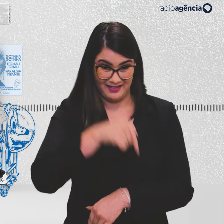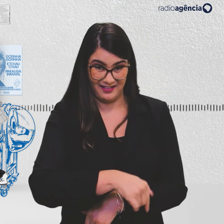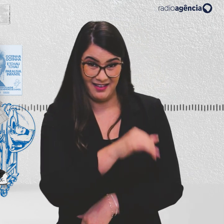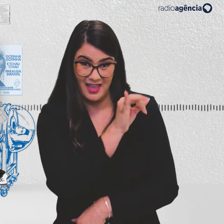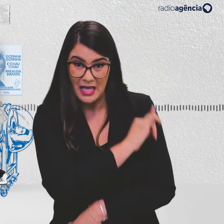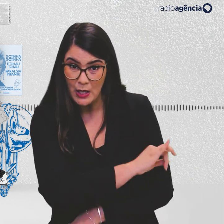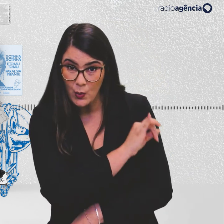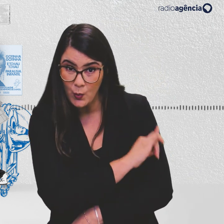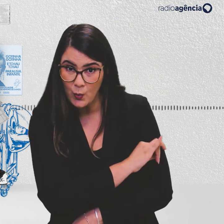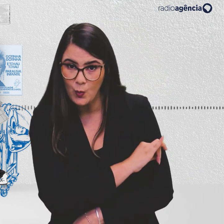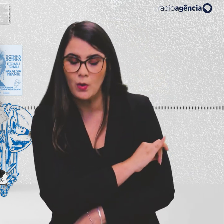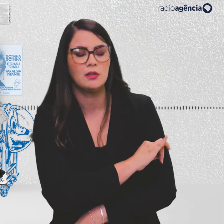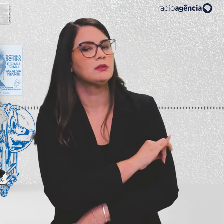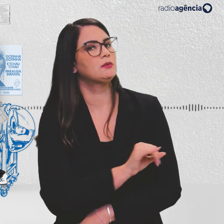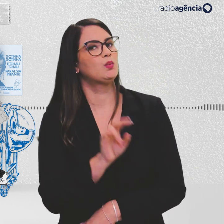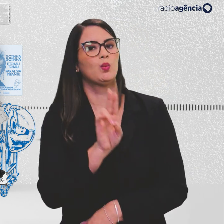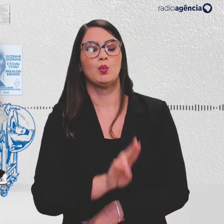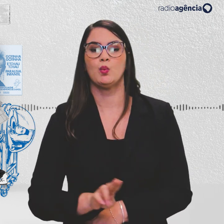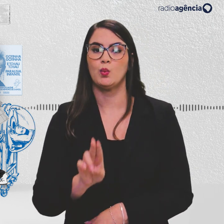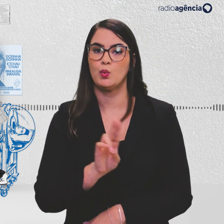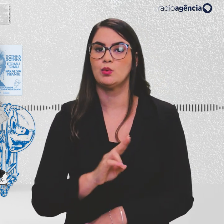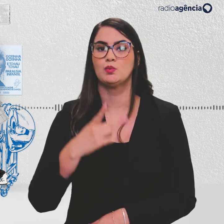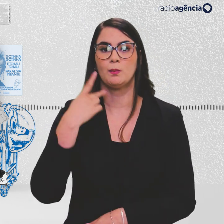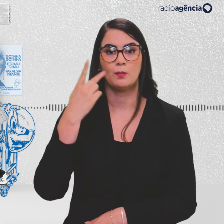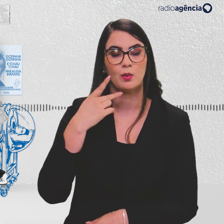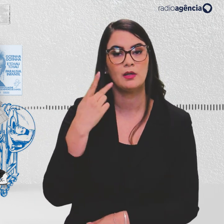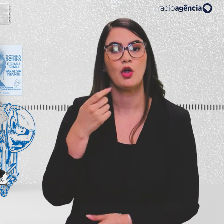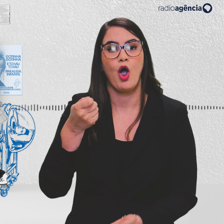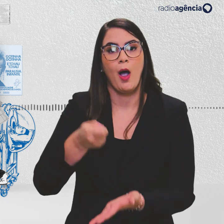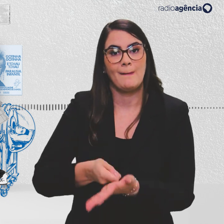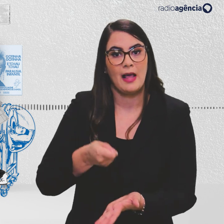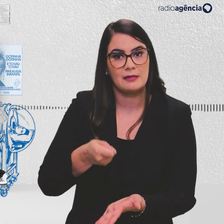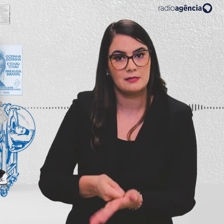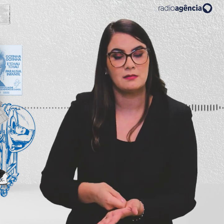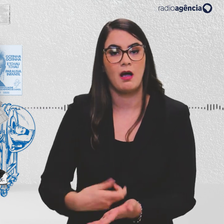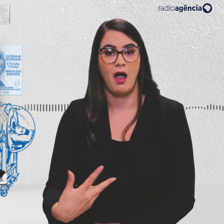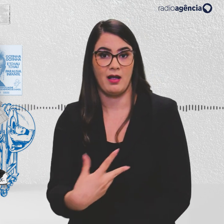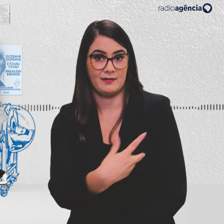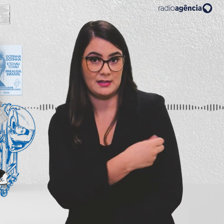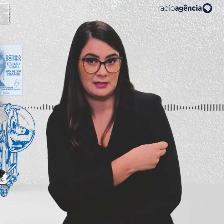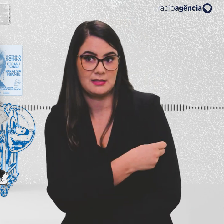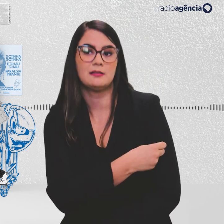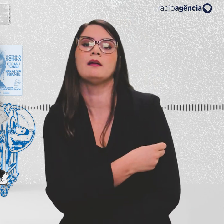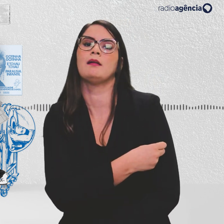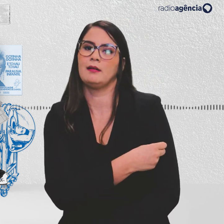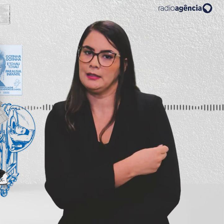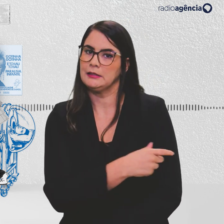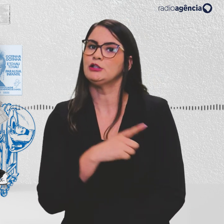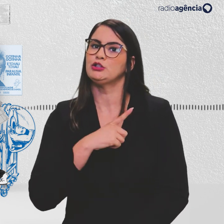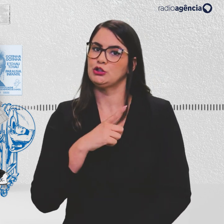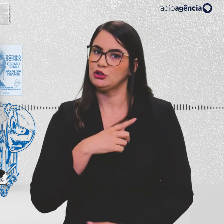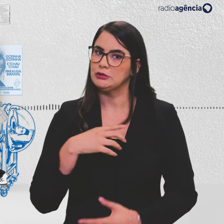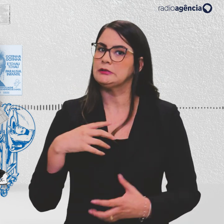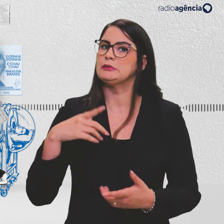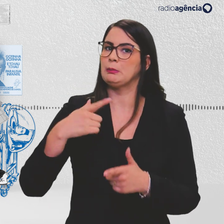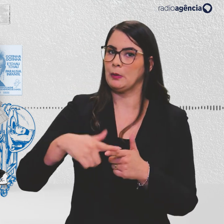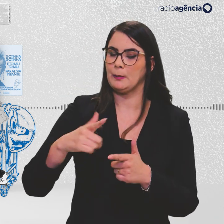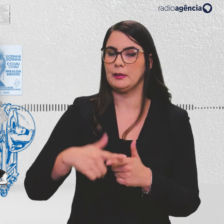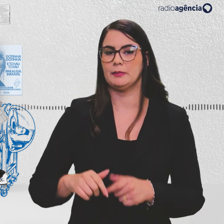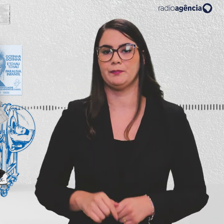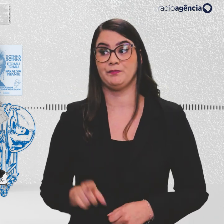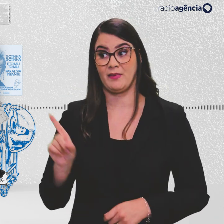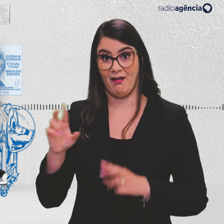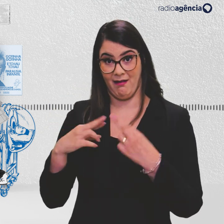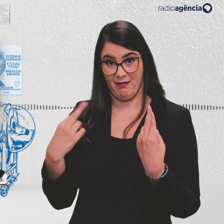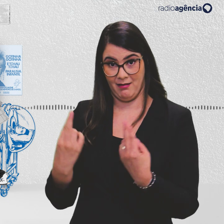Rio de Janeiro, esse uso político da obrigatoriedade da vacinação gera revolta. Na tal reunião